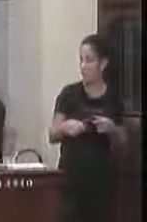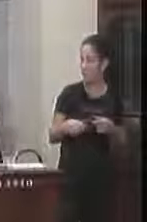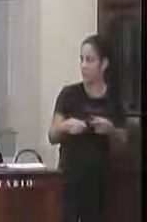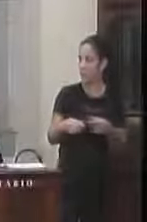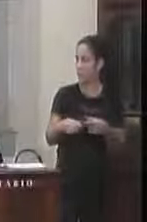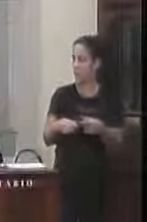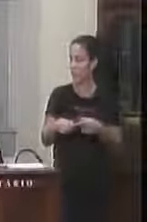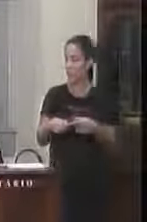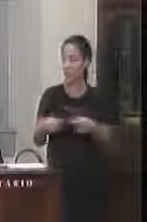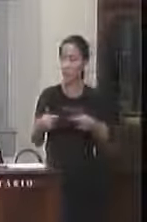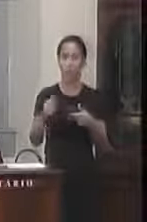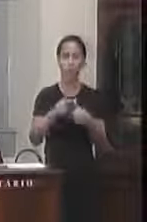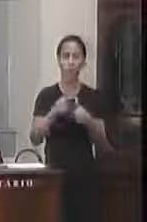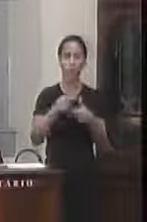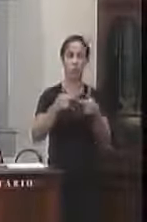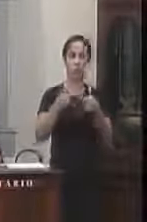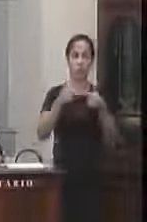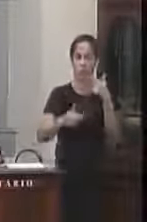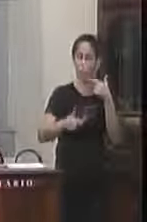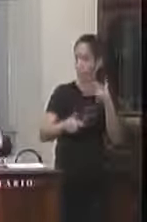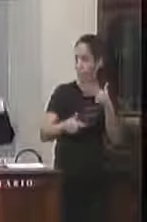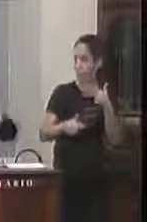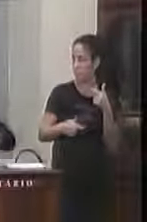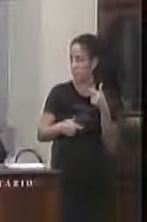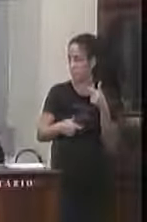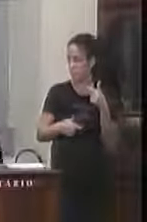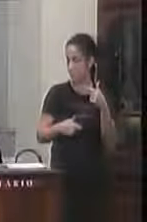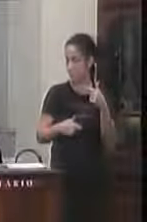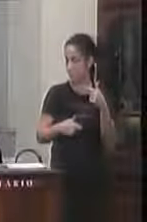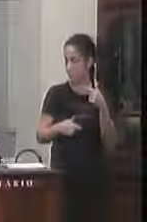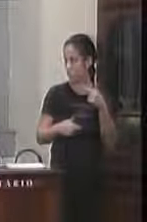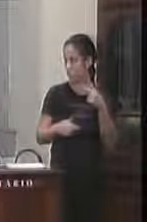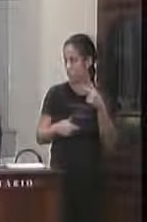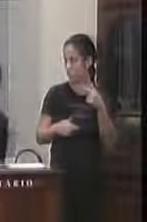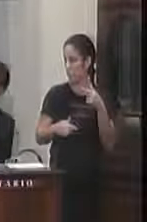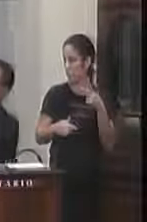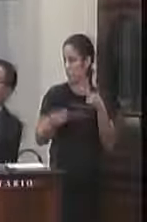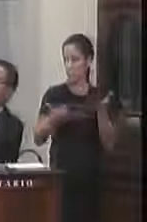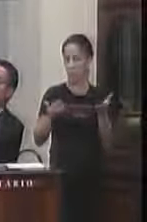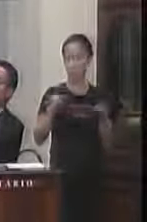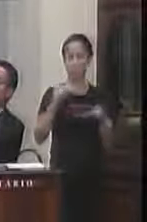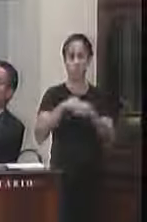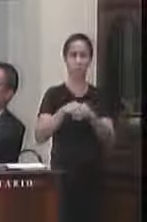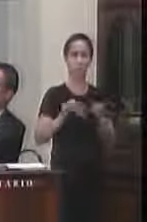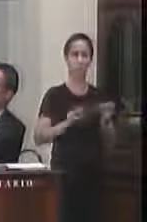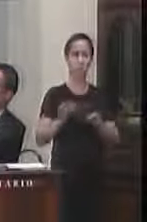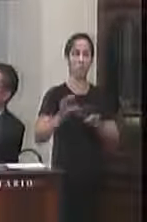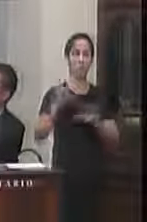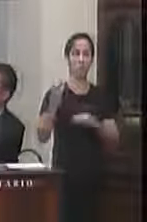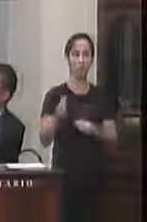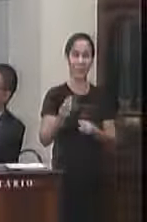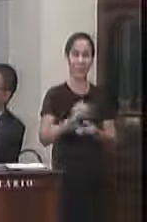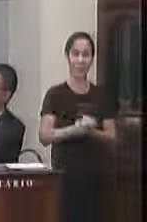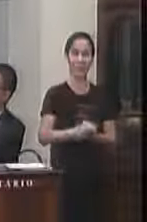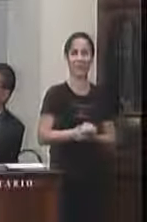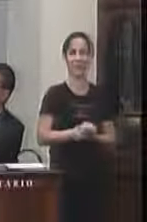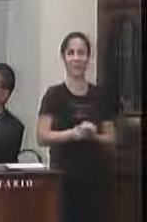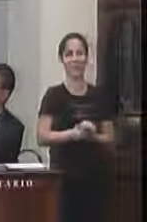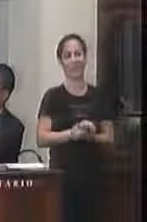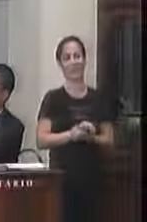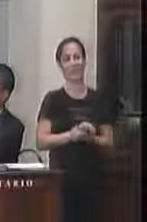Fábio Antônio agora a votação do projeto como um todo